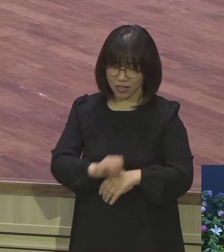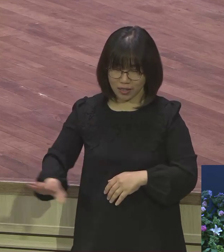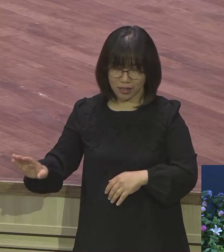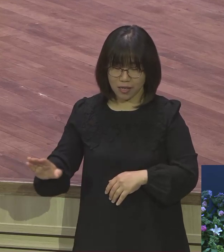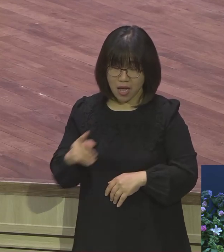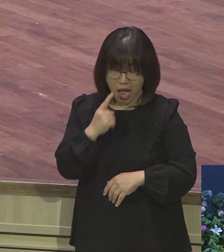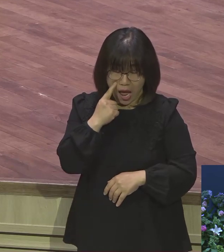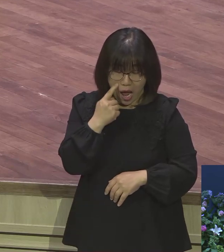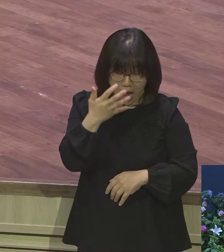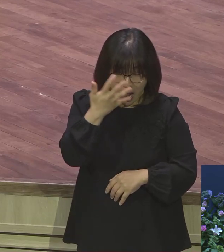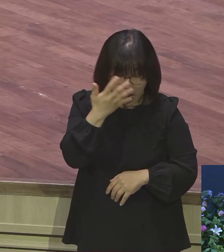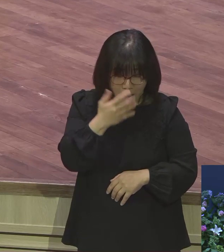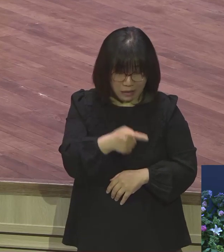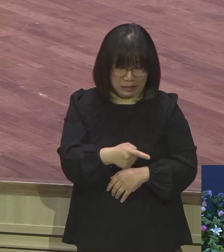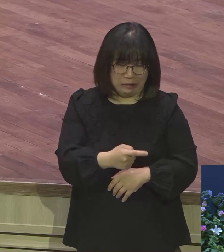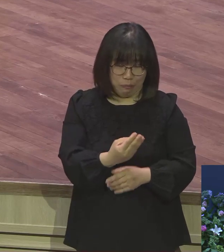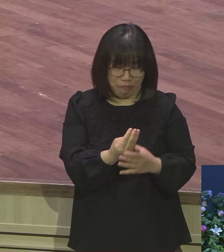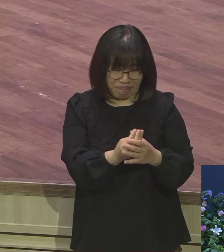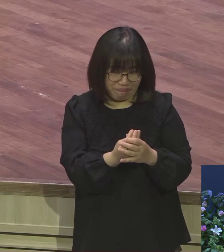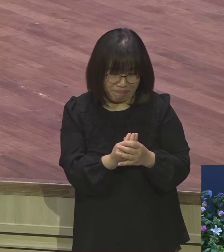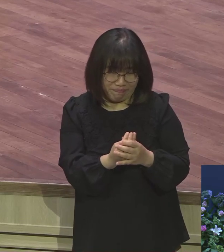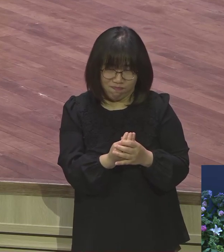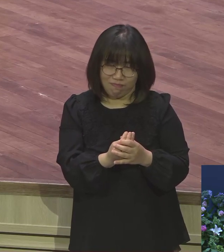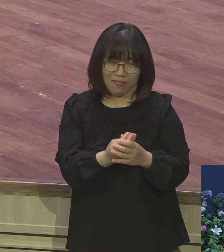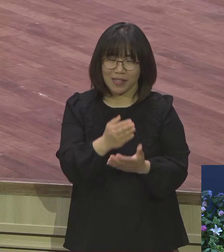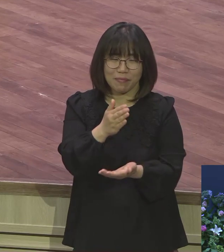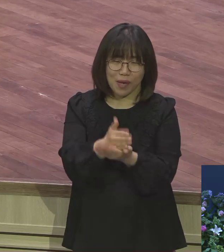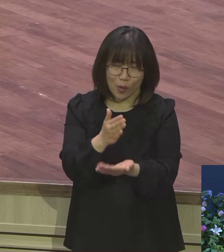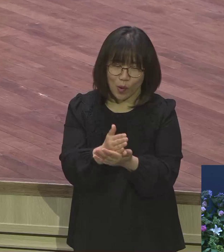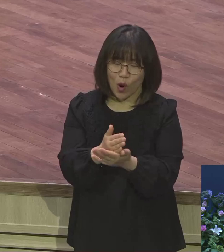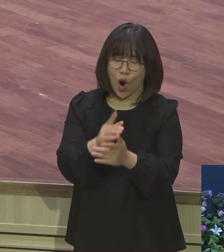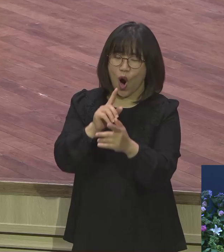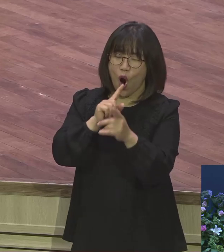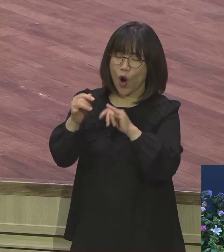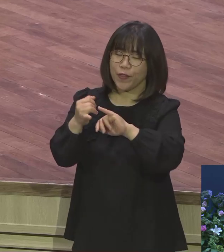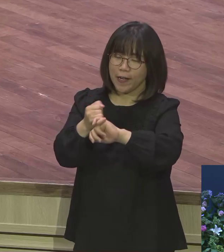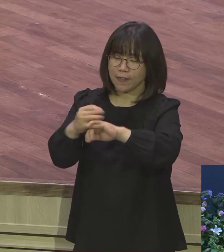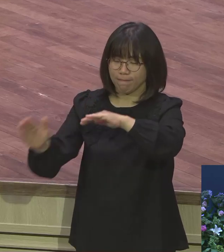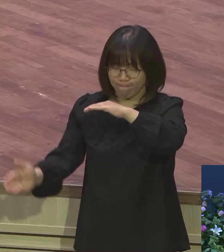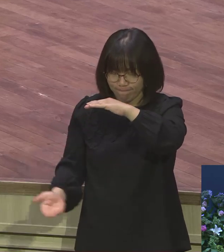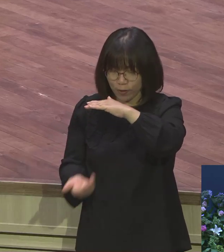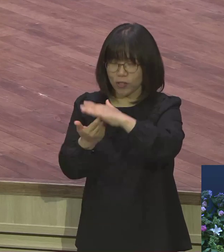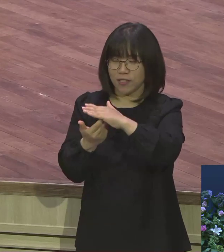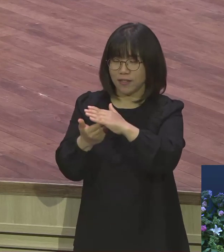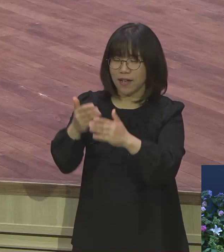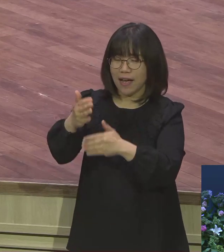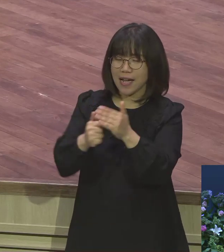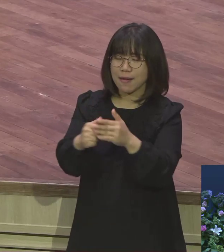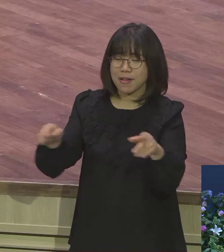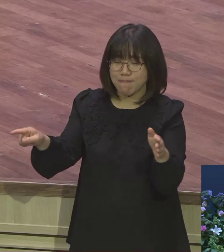언약을 성취시키는 하나님을 분명히 믿기만 하면 흔들리지 않는다는 거예요